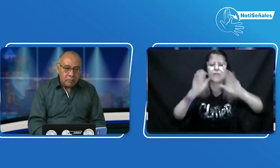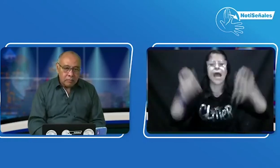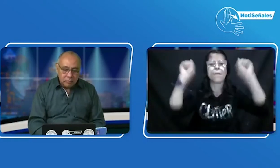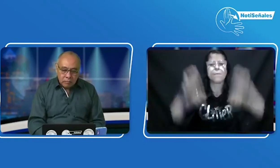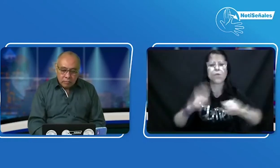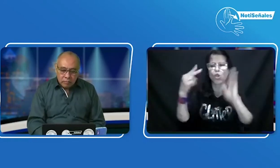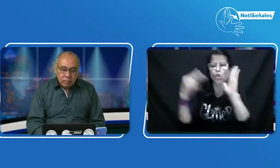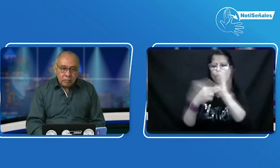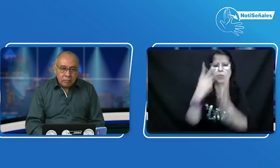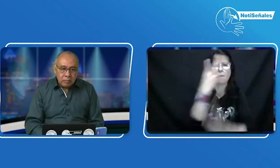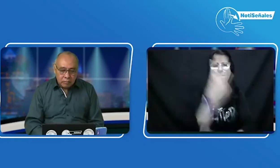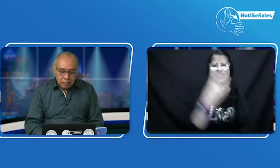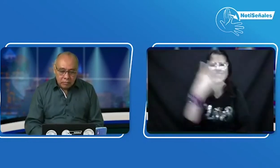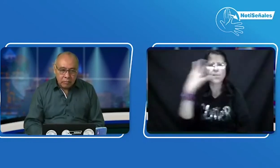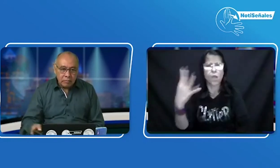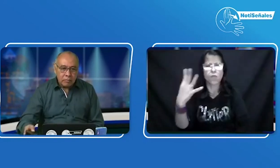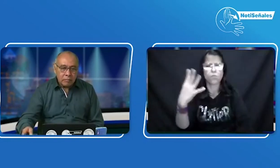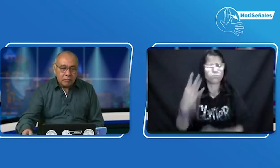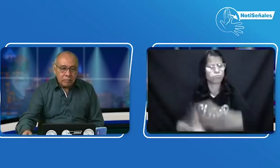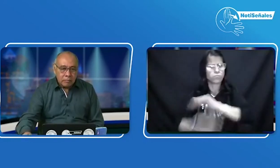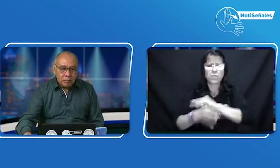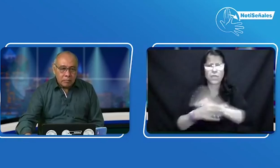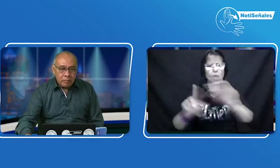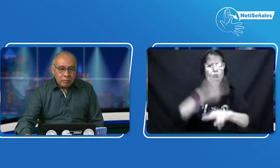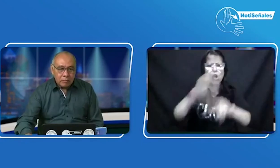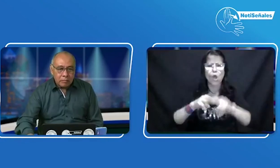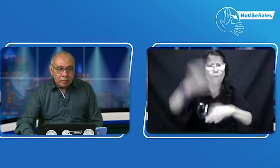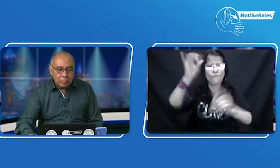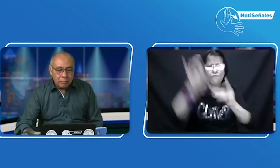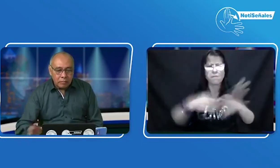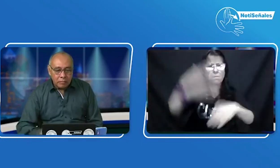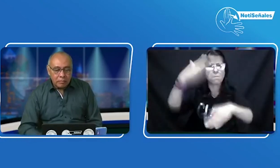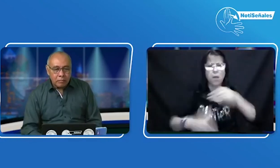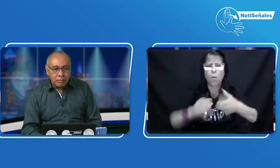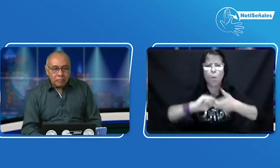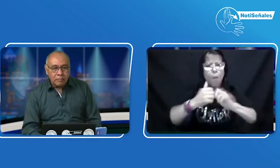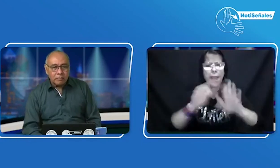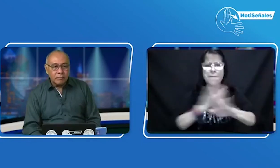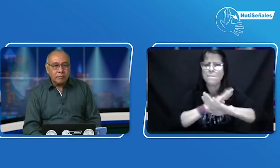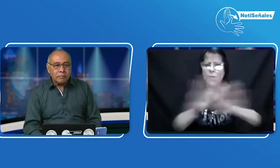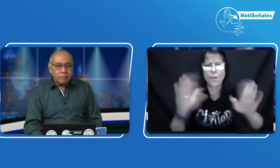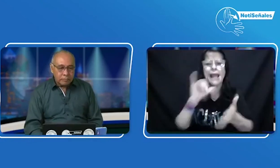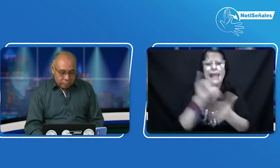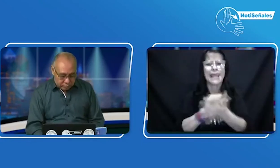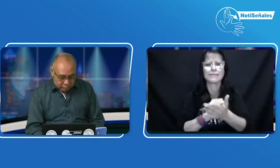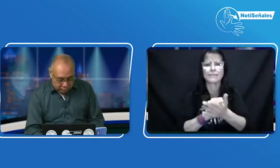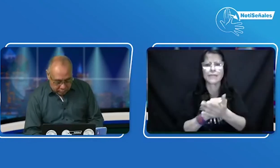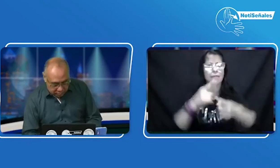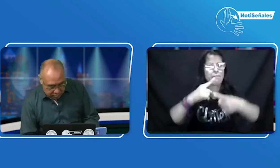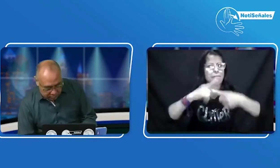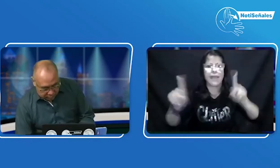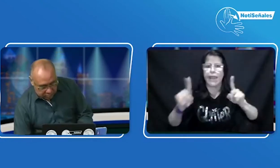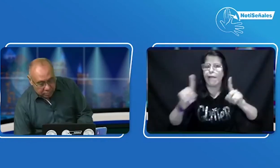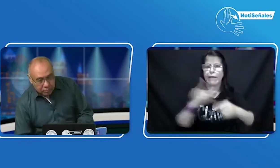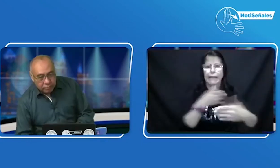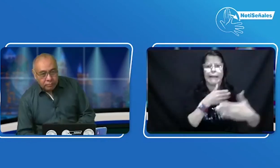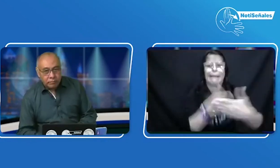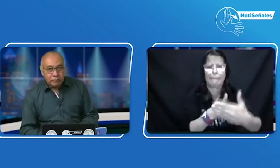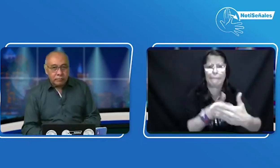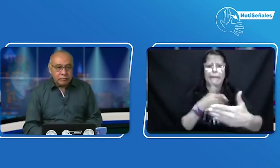sabemos que vamos a seguir hablando con ellos. Obviamente decimos que no va a ser al